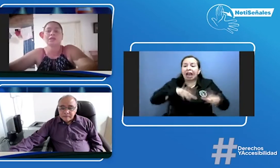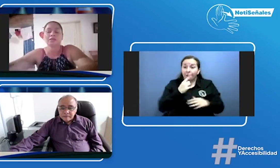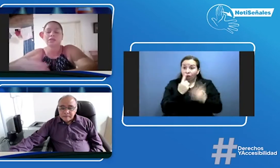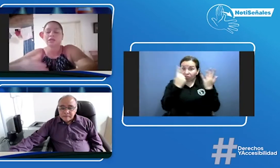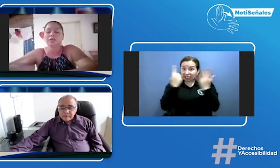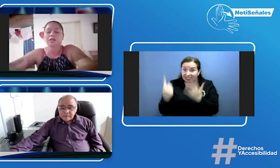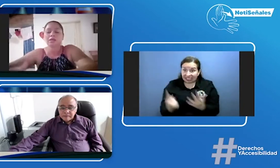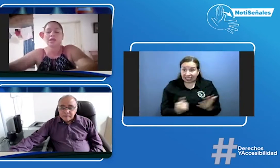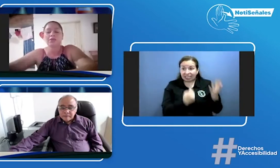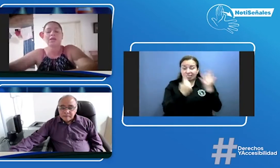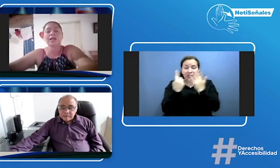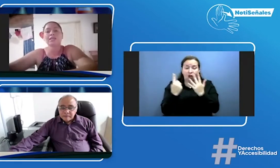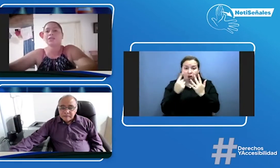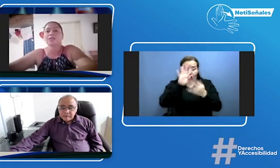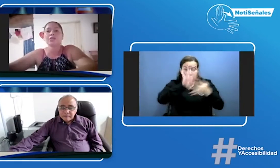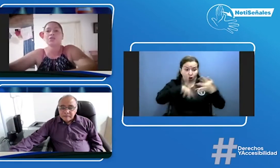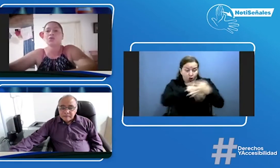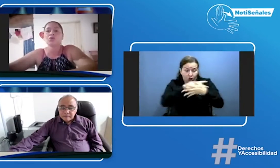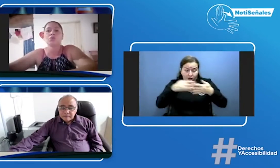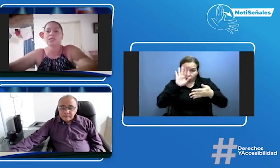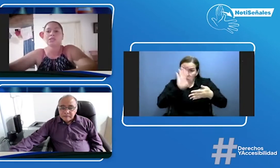horario de clase del niño ellos no están